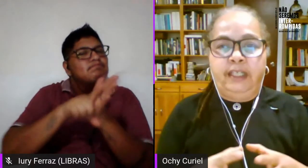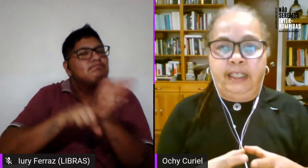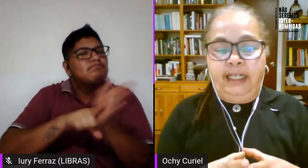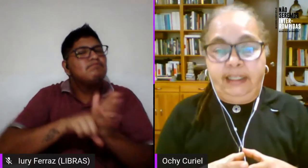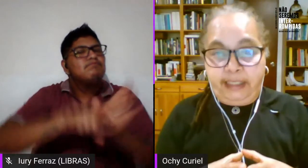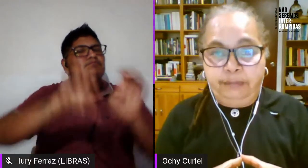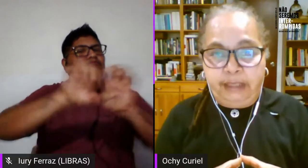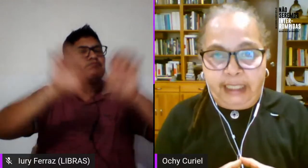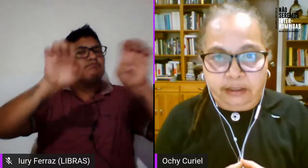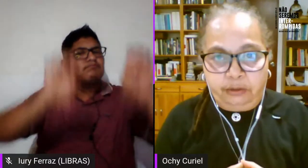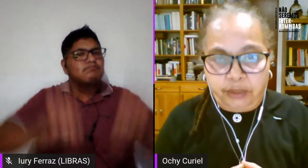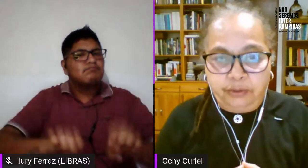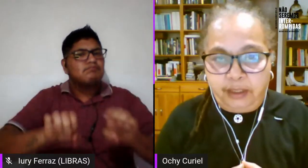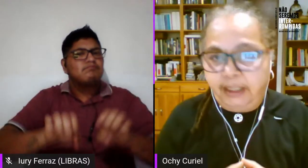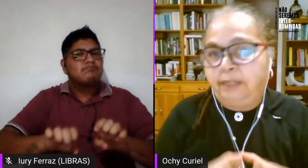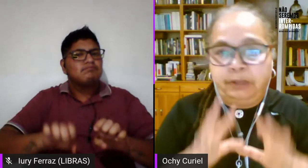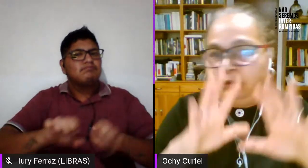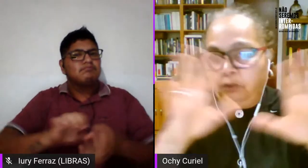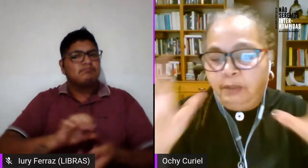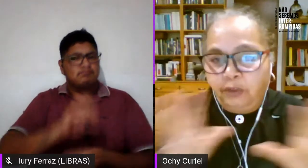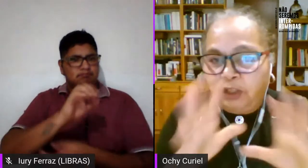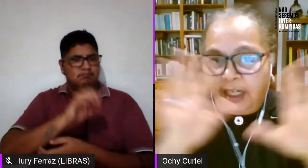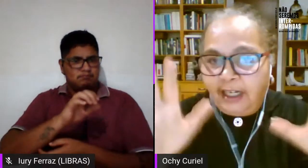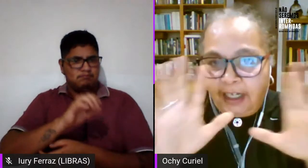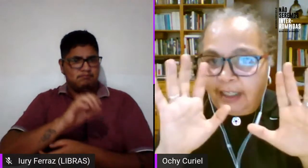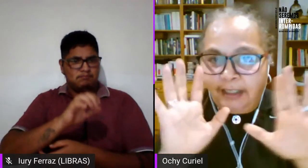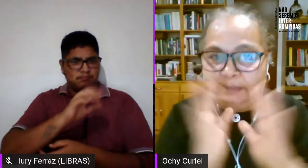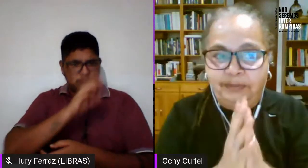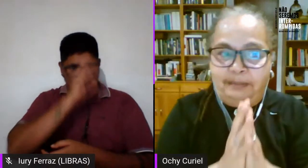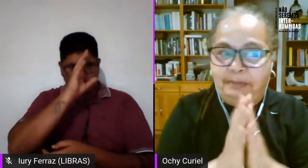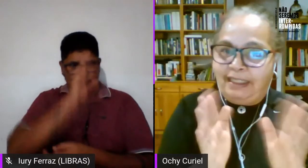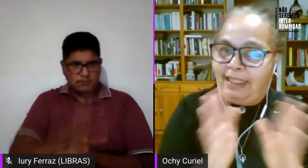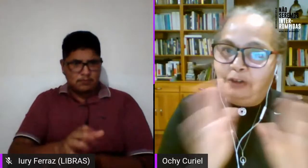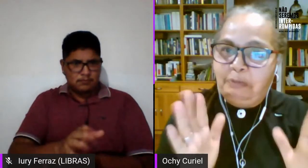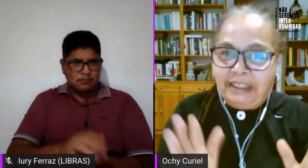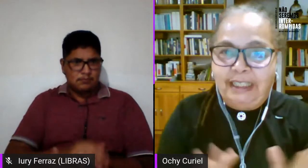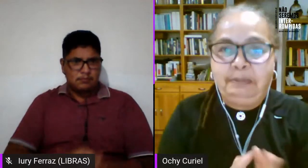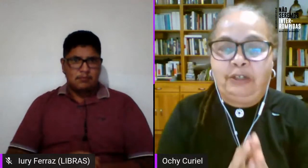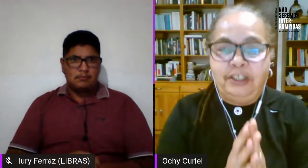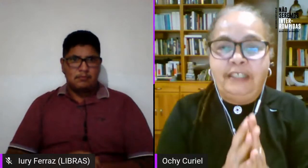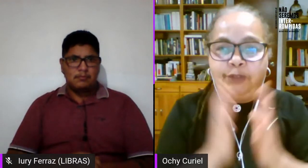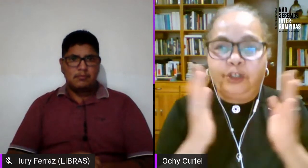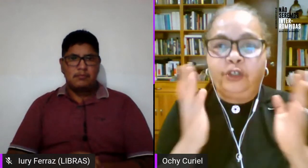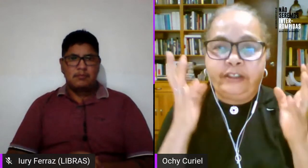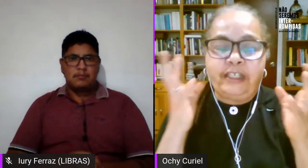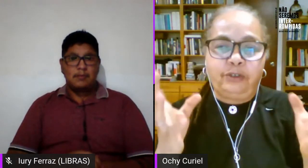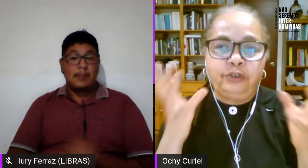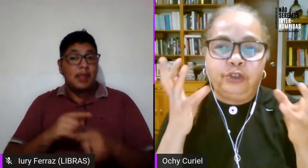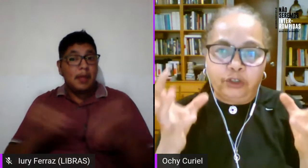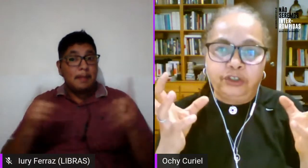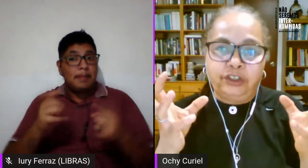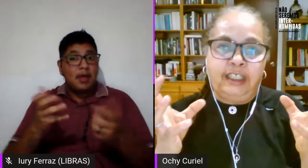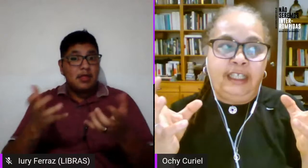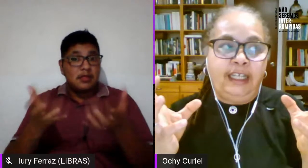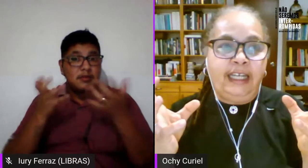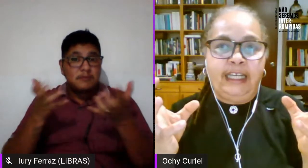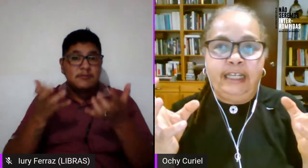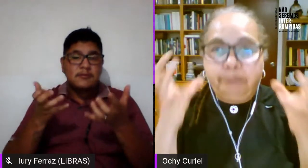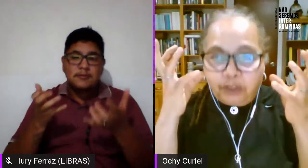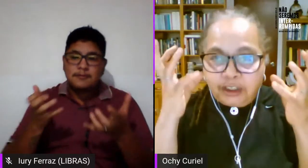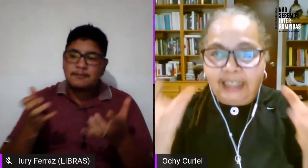del régimen de la heterosexualidad pero no me voy a meter con Viti pero yo creo que esas son dos